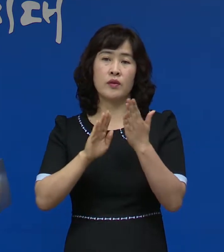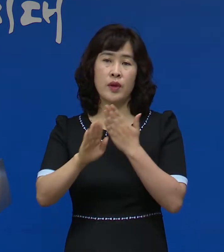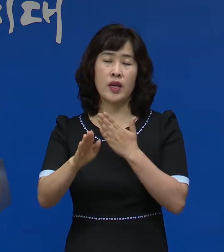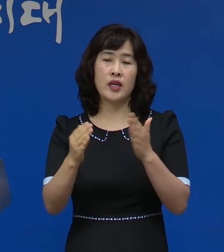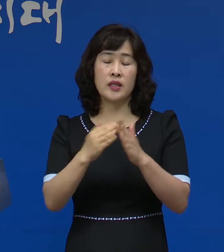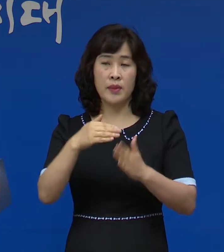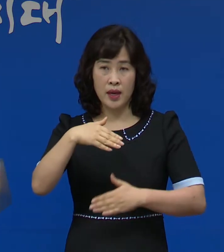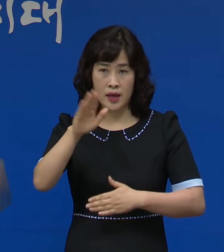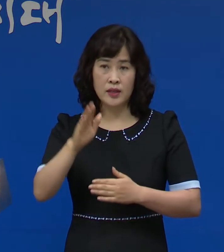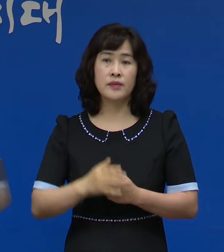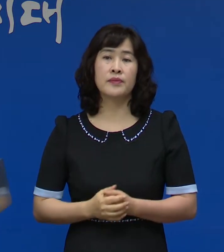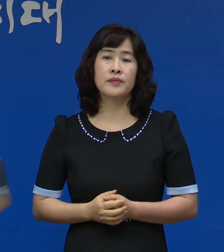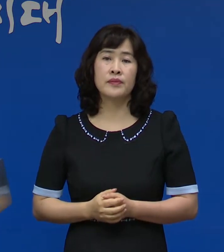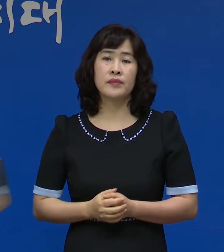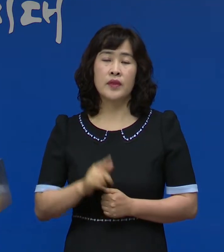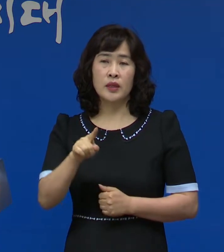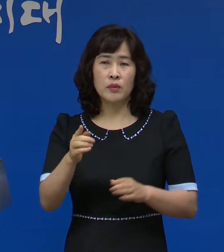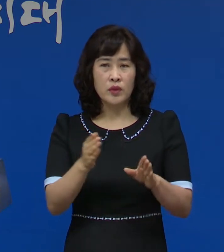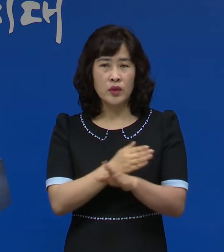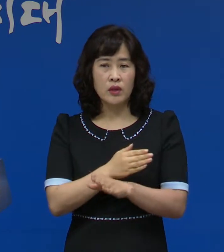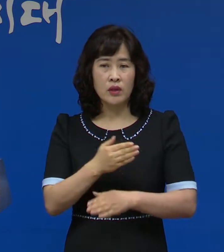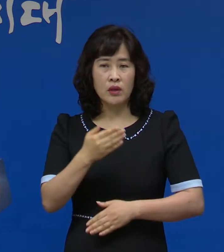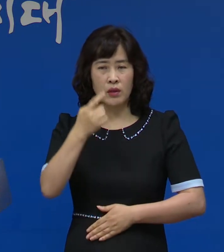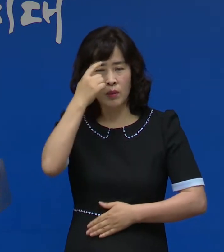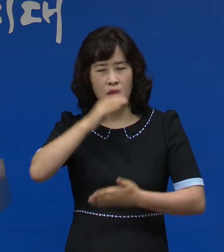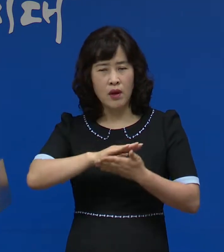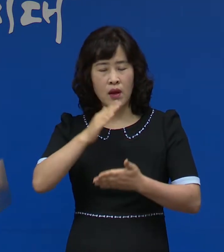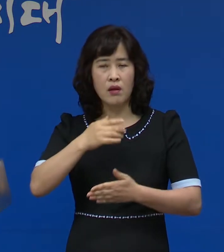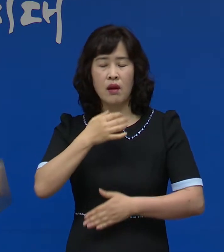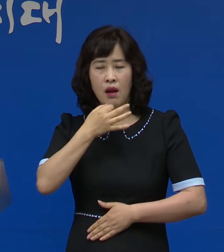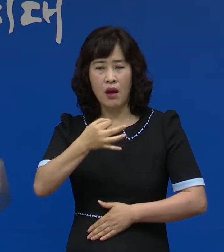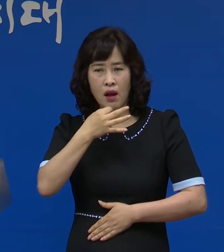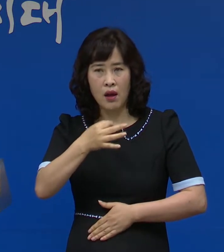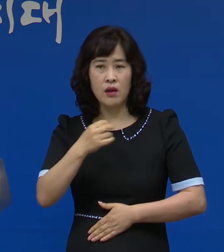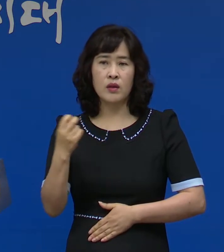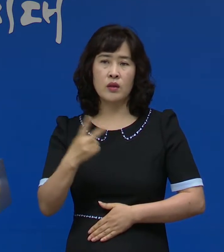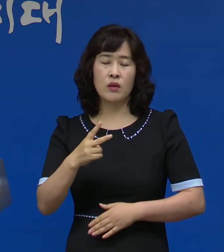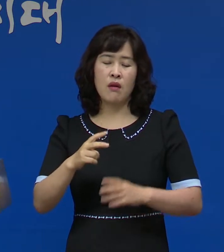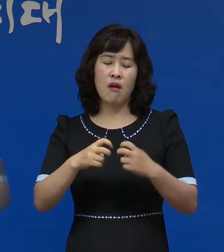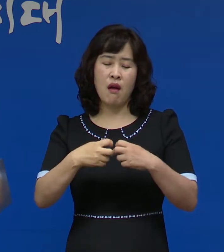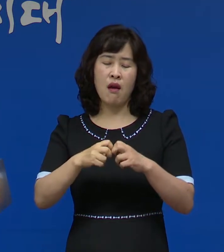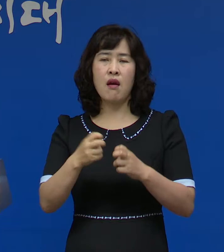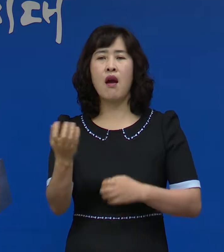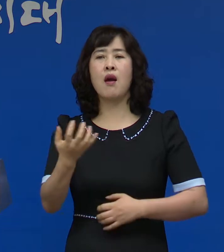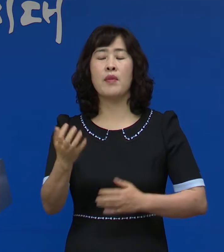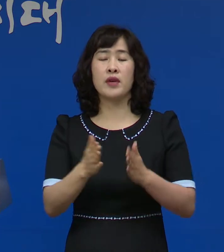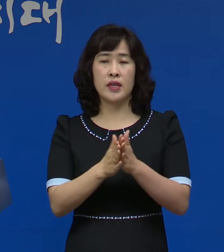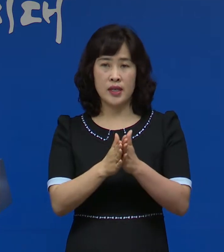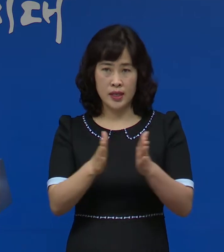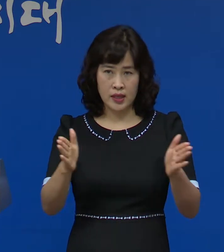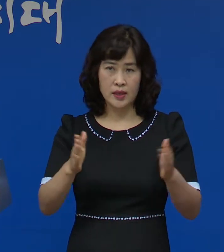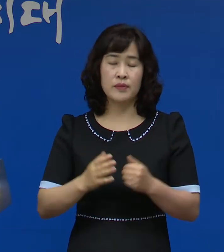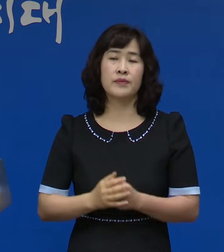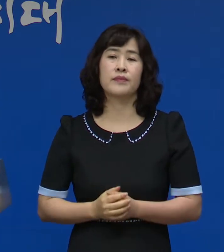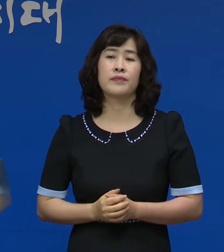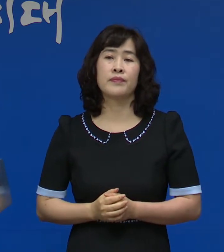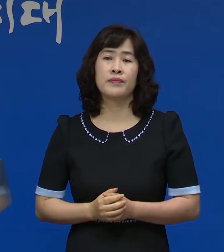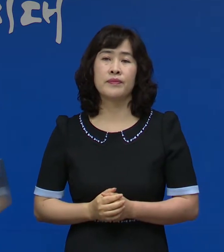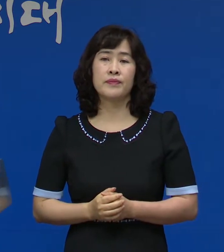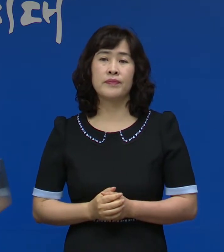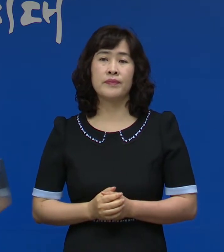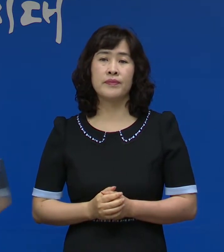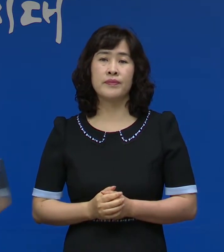귀가했습니다 이때부터 열이 나고 마른 기침, 관절통 증상이 시작된 것으로